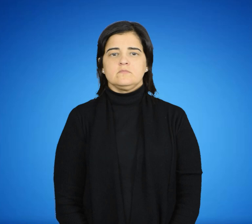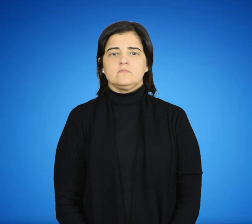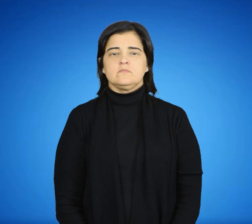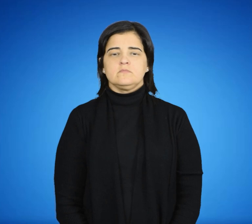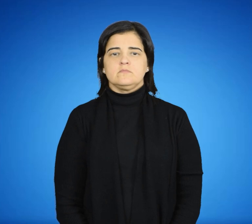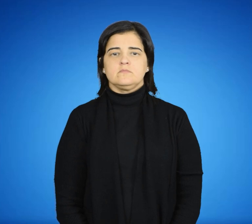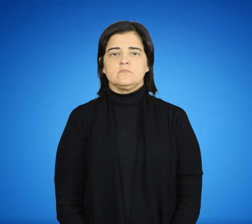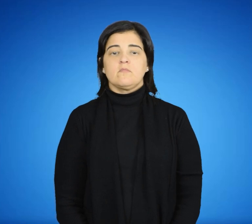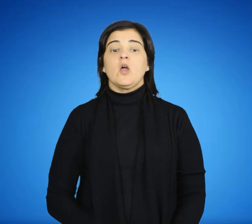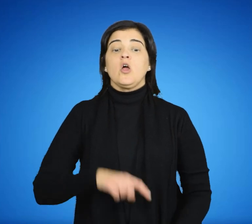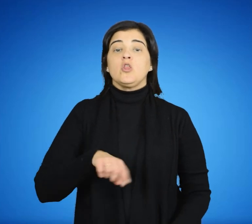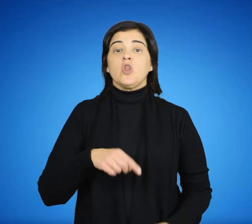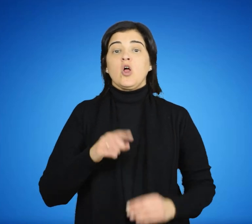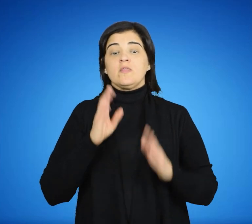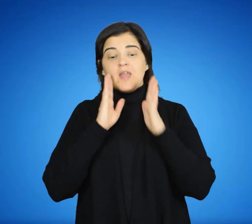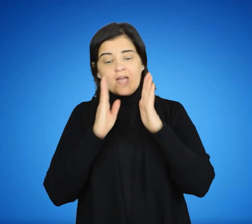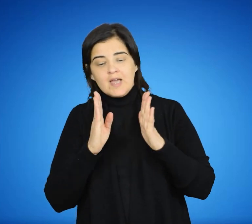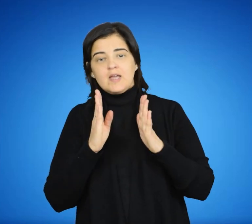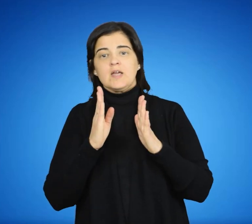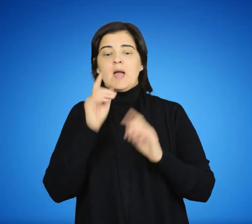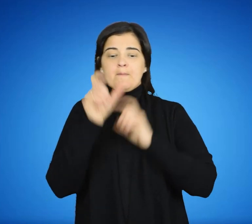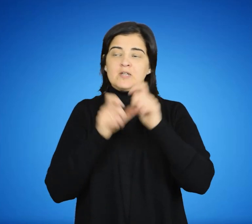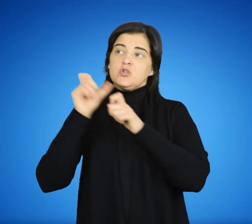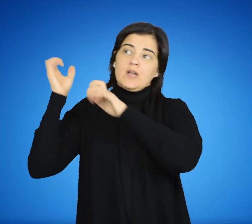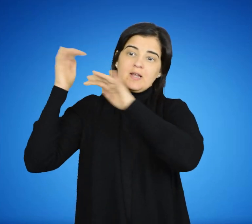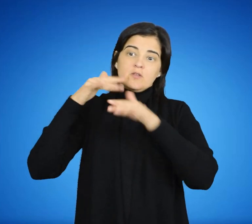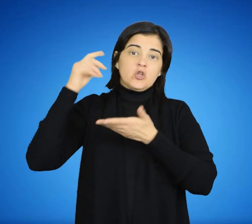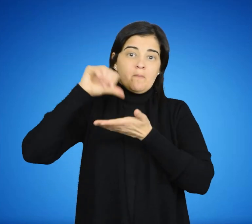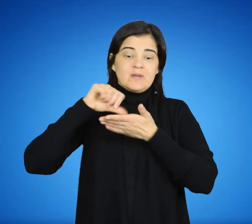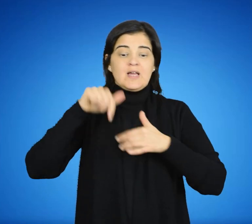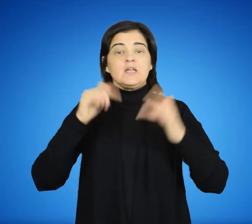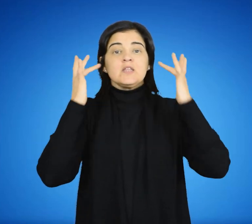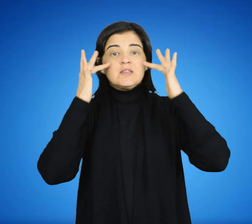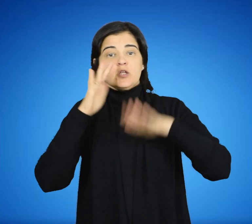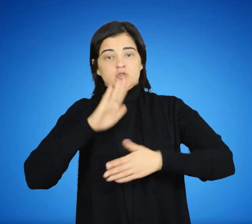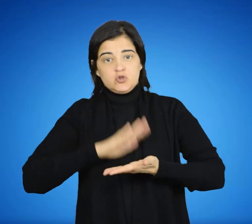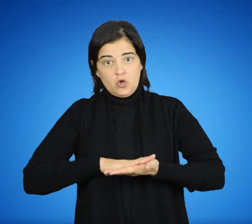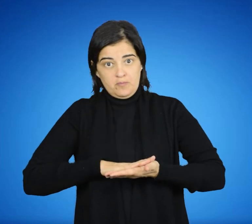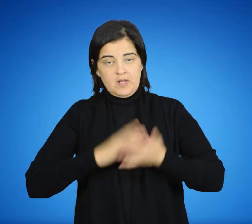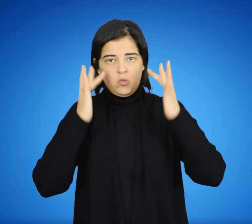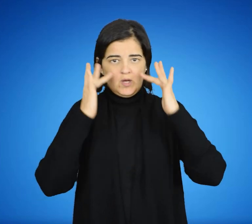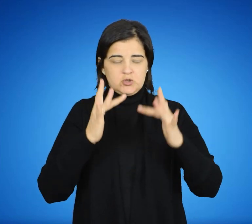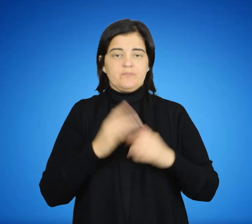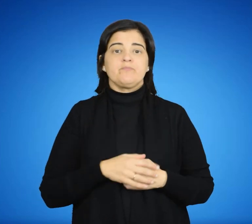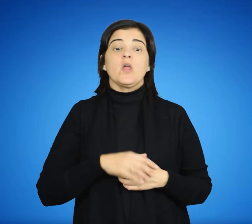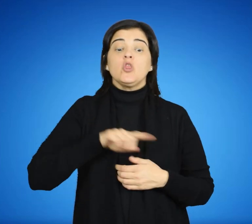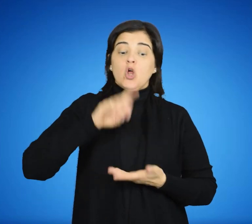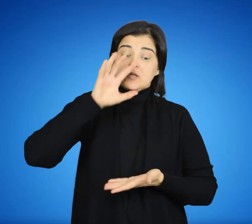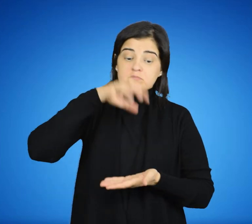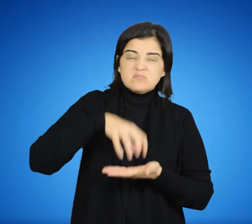Punto de atención a personas migrantes en temas educativos. Este punto de atención tiene como objetivo